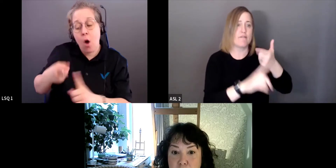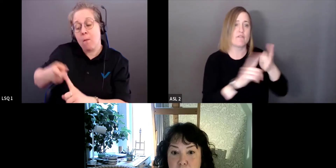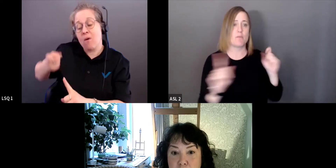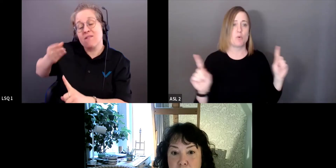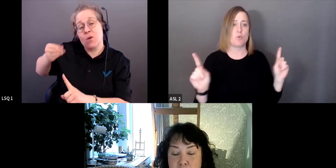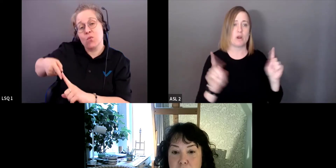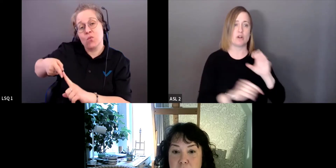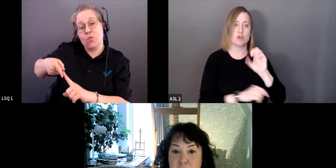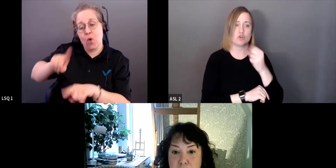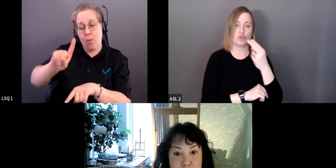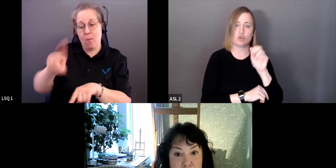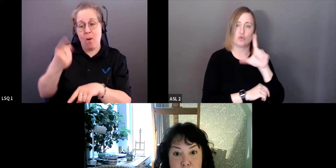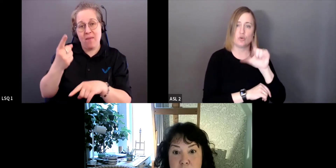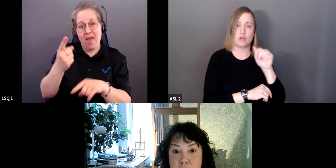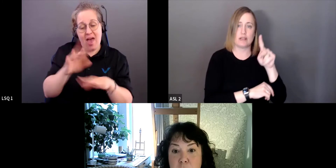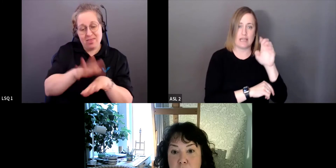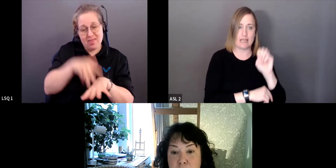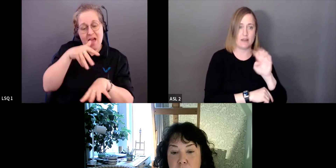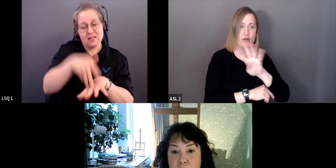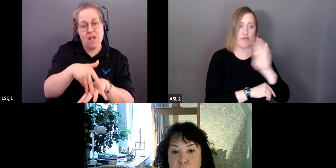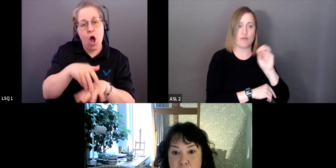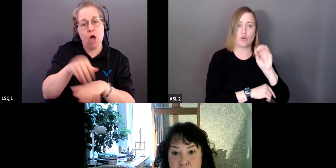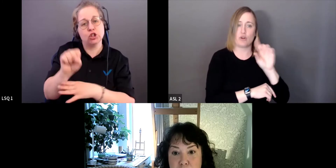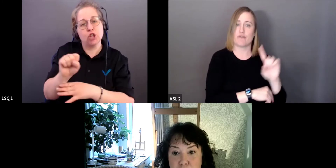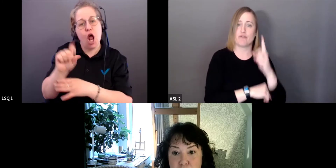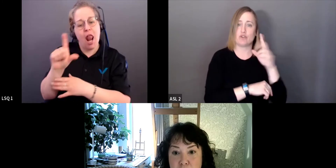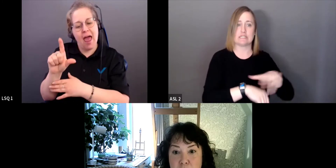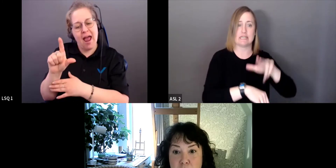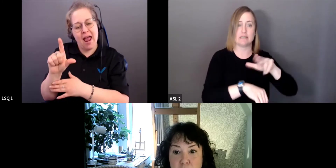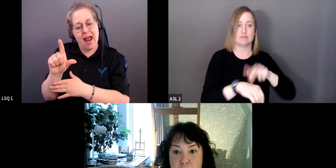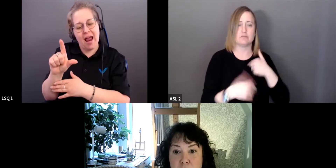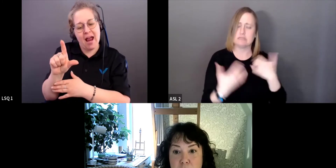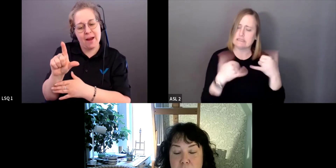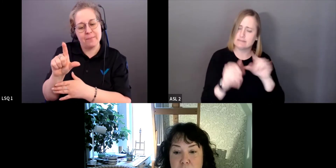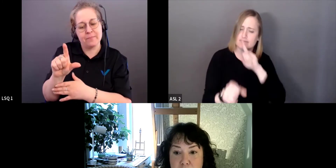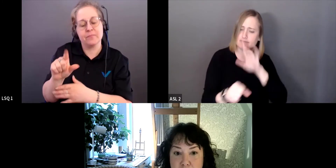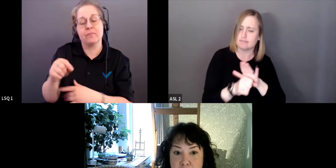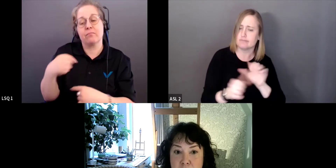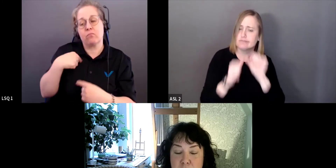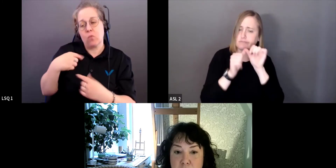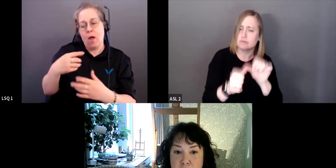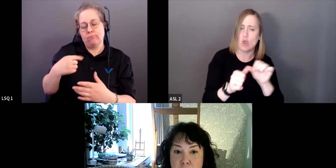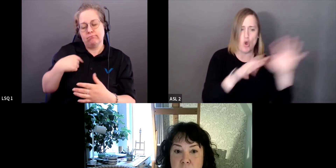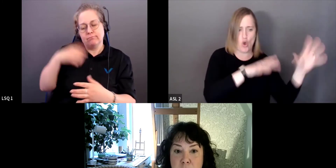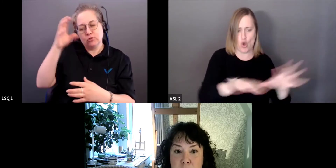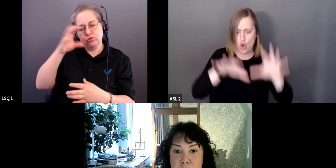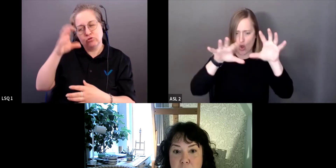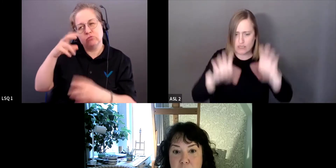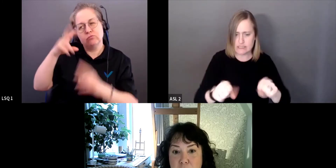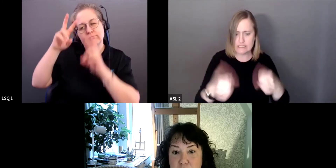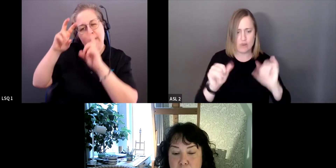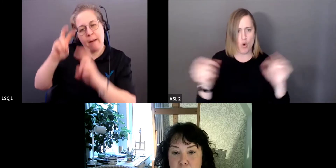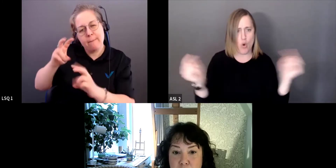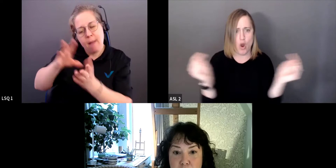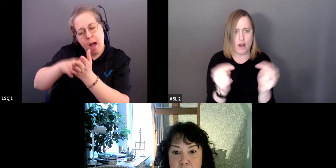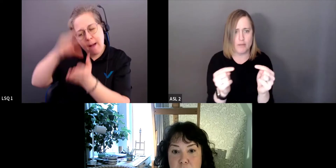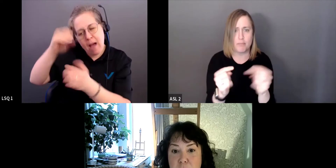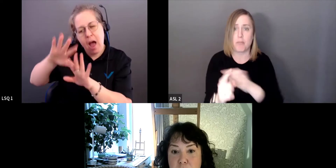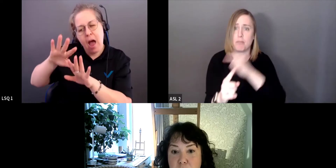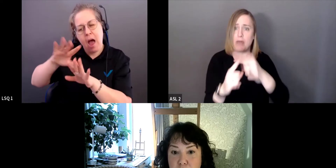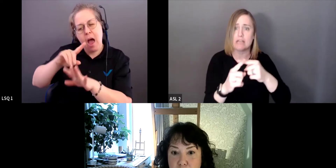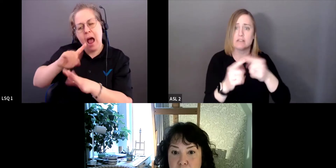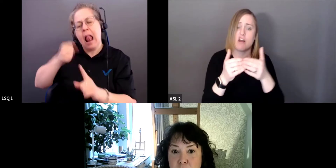la Première Nation Shoal Lake et je m'engage à continuer à apprendre comment la colonisation a nuit et